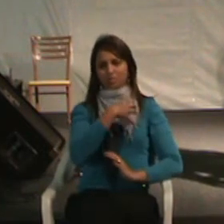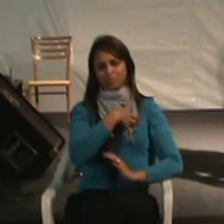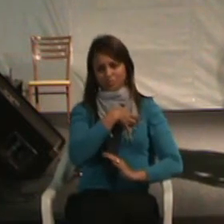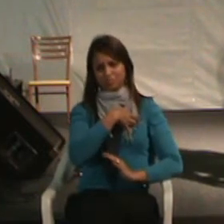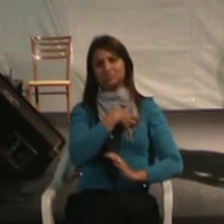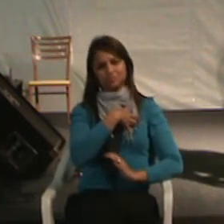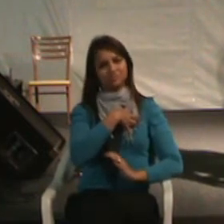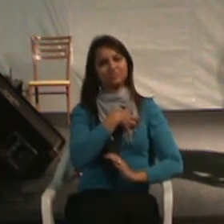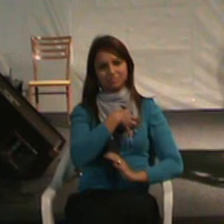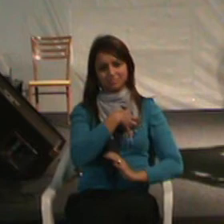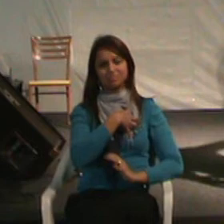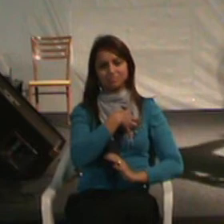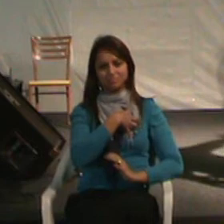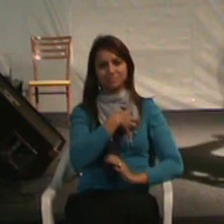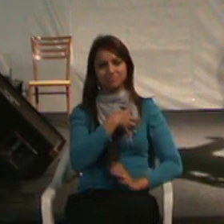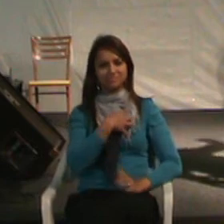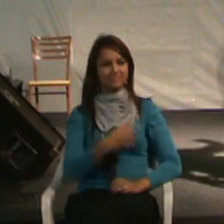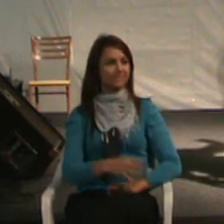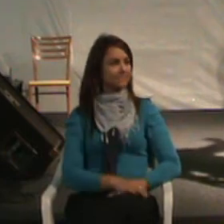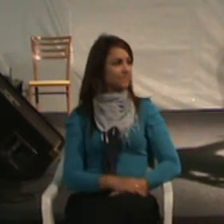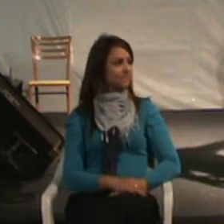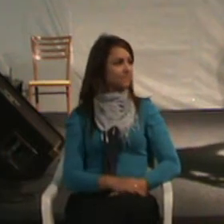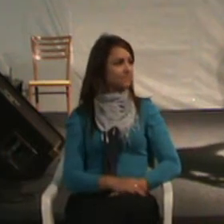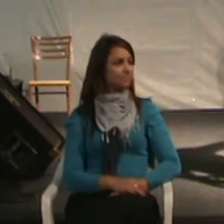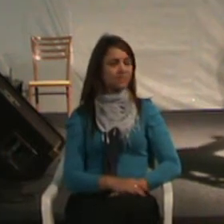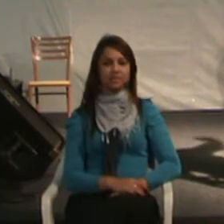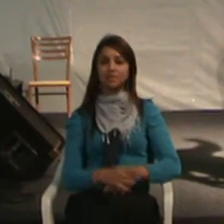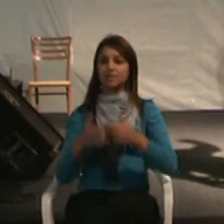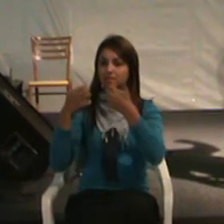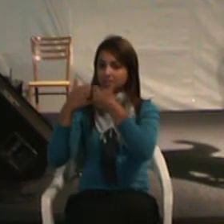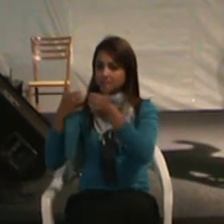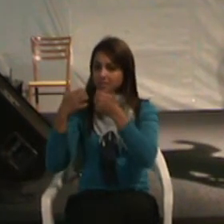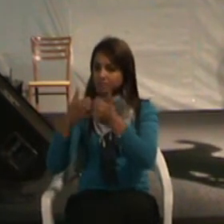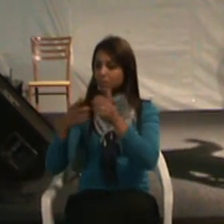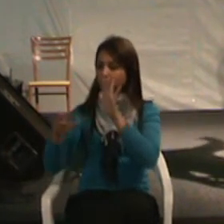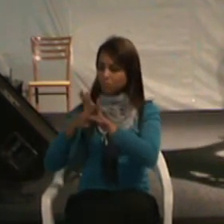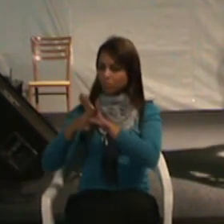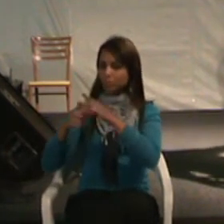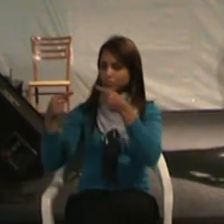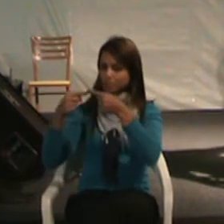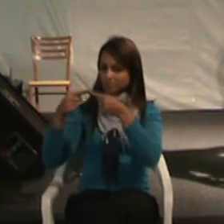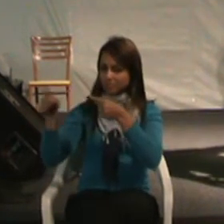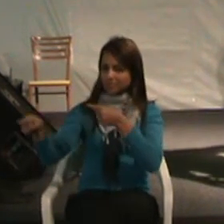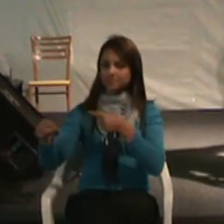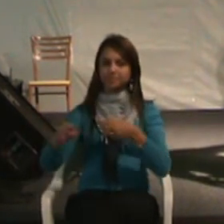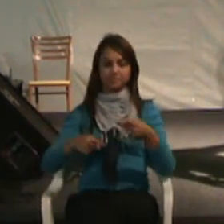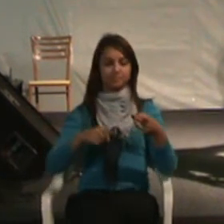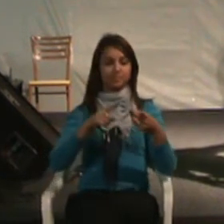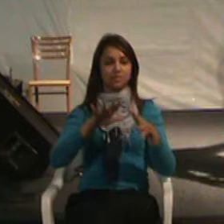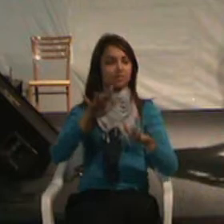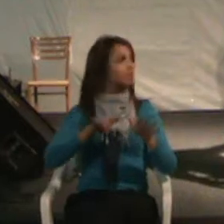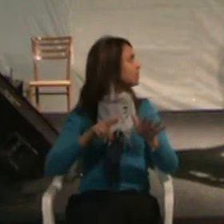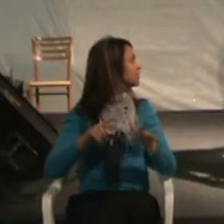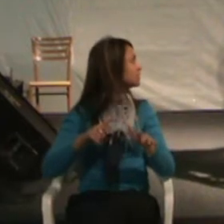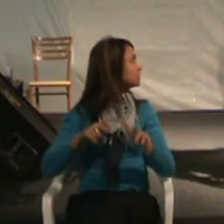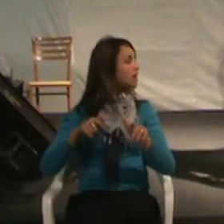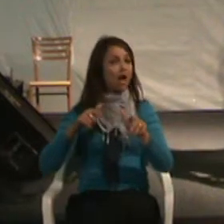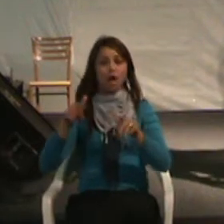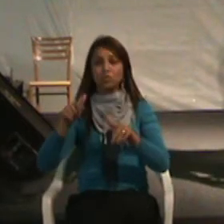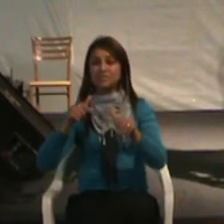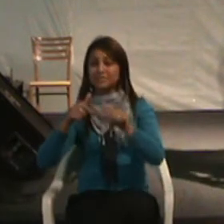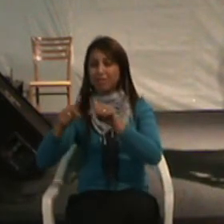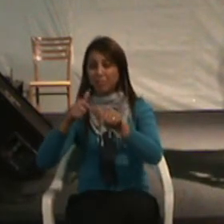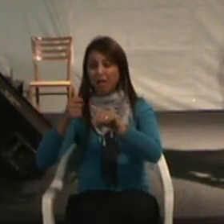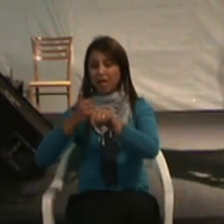Atitude. Olha, transporte coletivo deficiente, jornada de trabalho longa para algumas áreas,